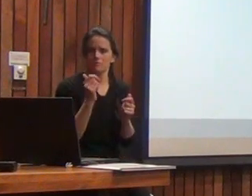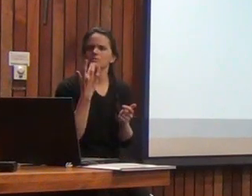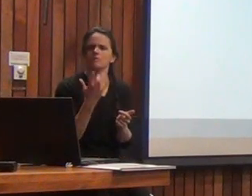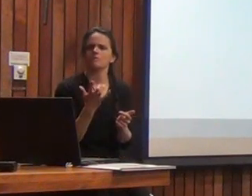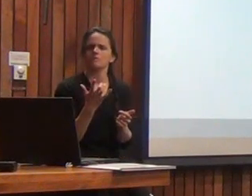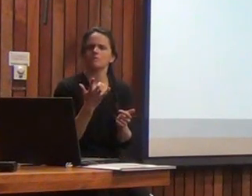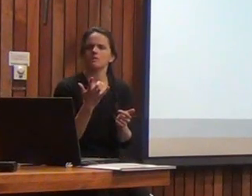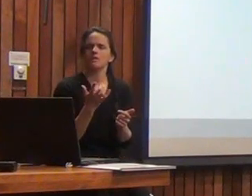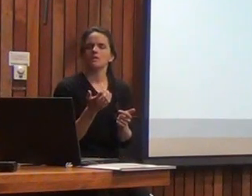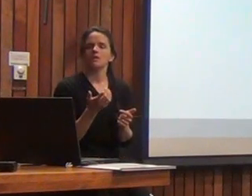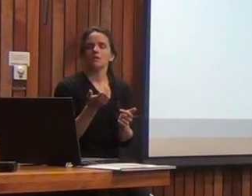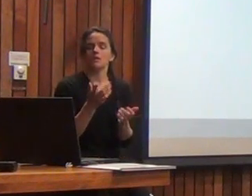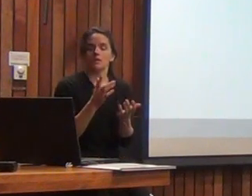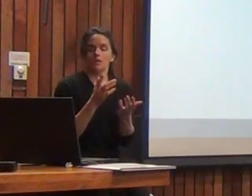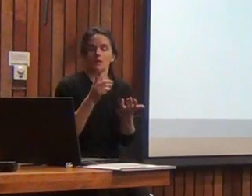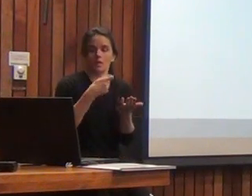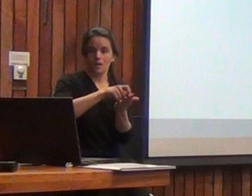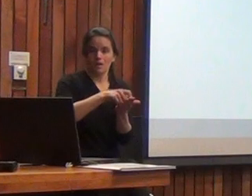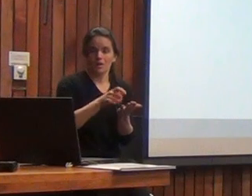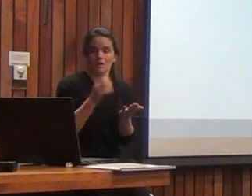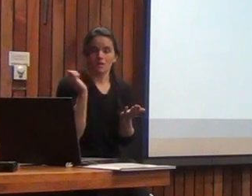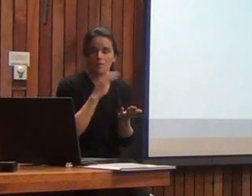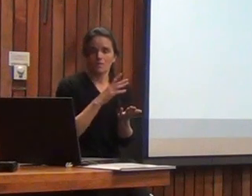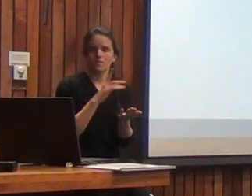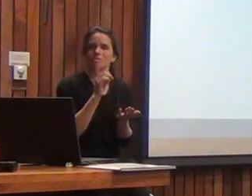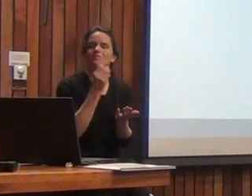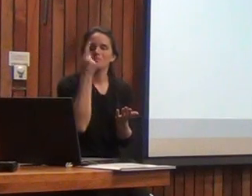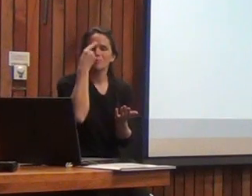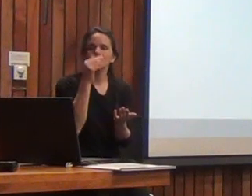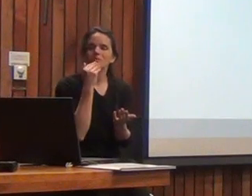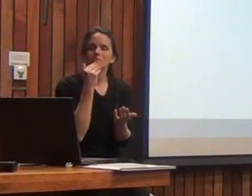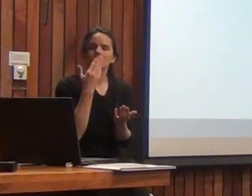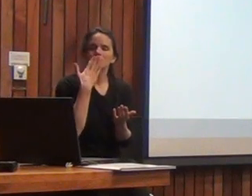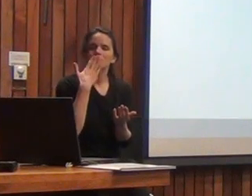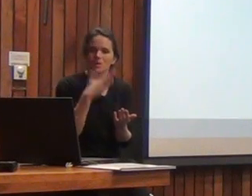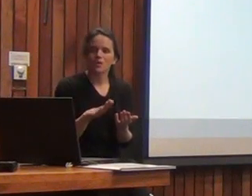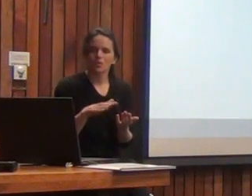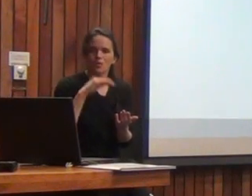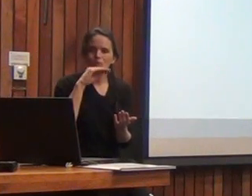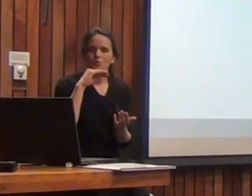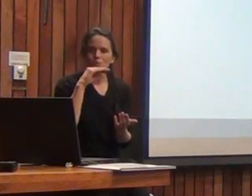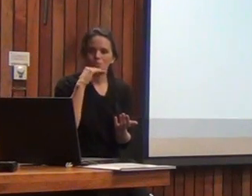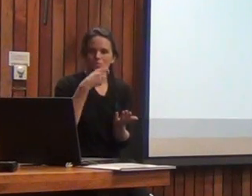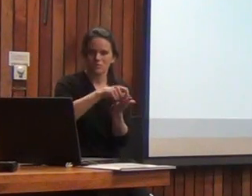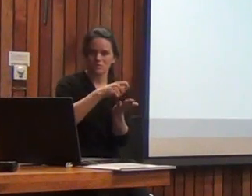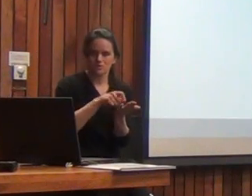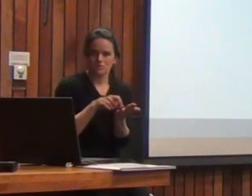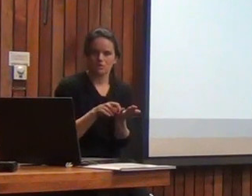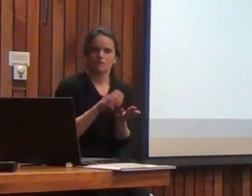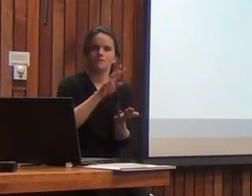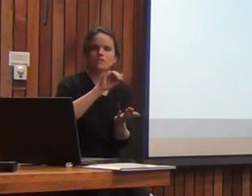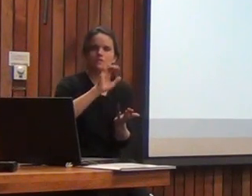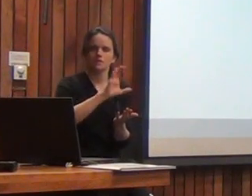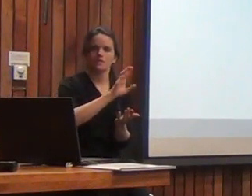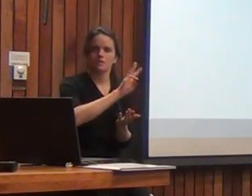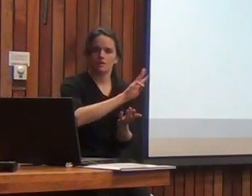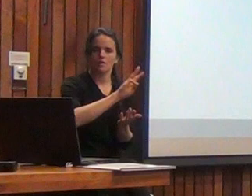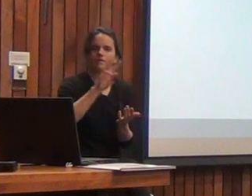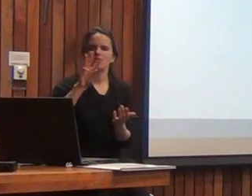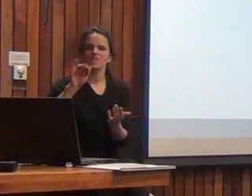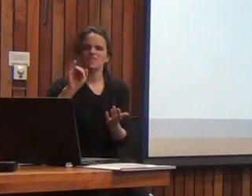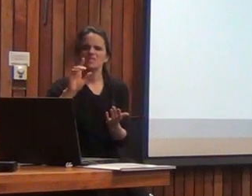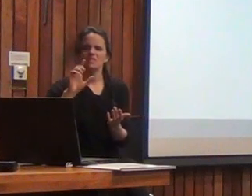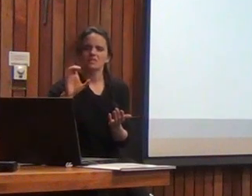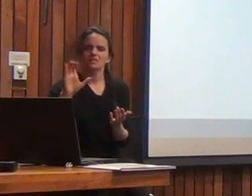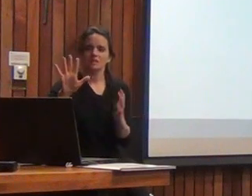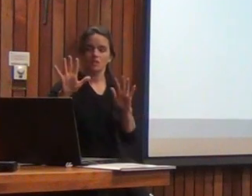no solamente que uno se demore menos sino que también aumenta la eficiencia de la batería si comparamos BIS-3 con el BIS-5 se van a cuenta de una